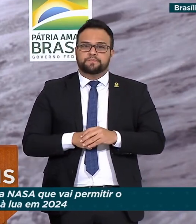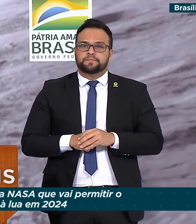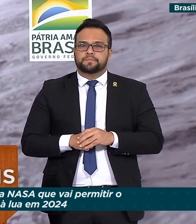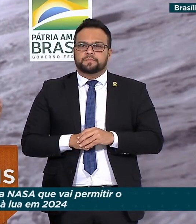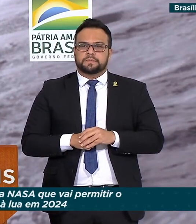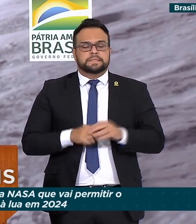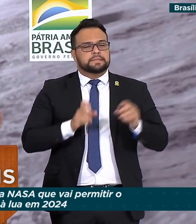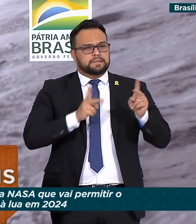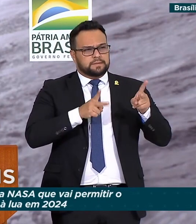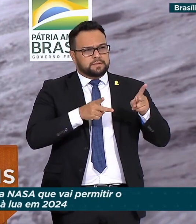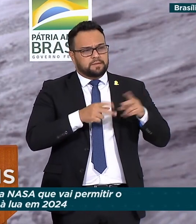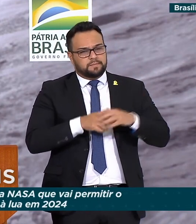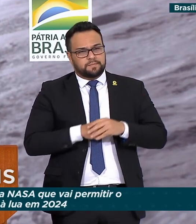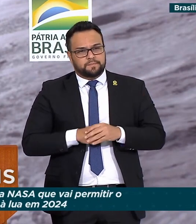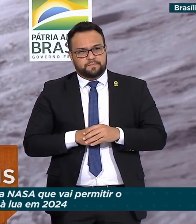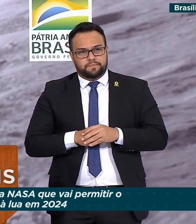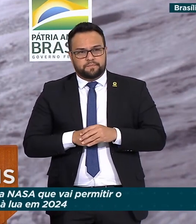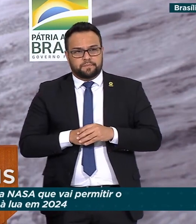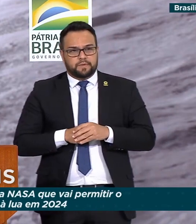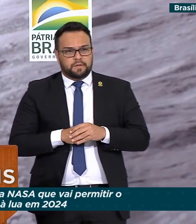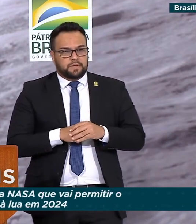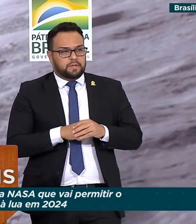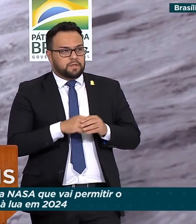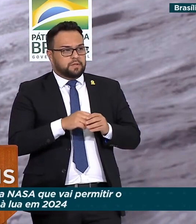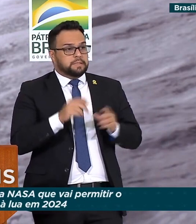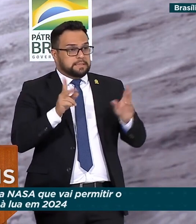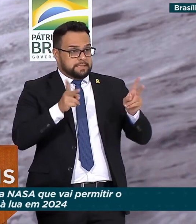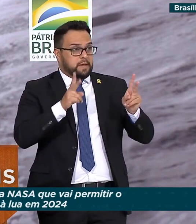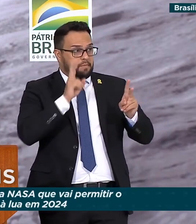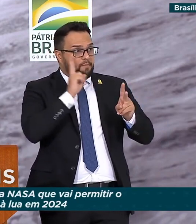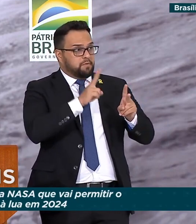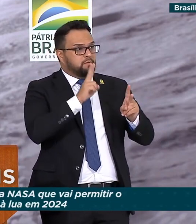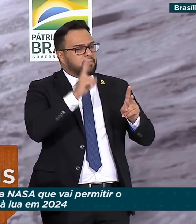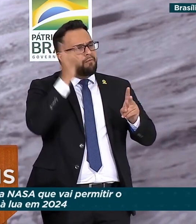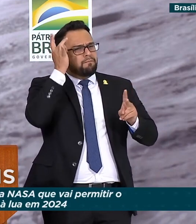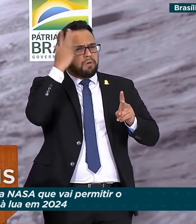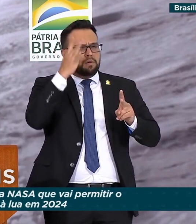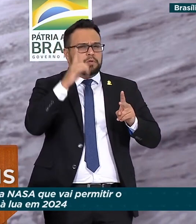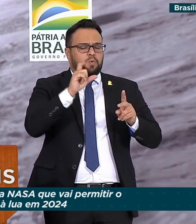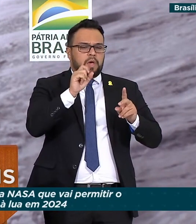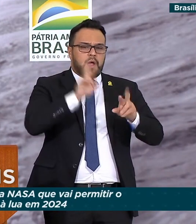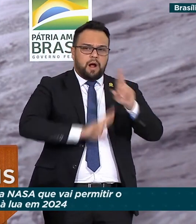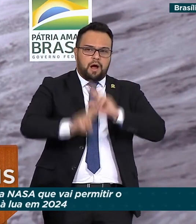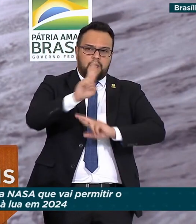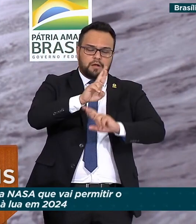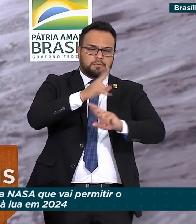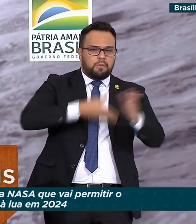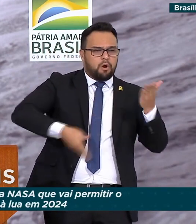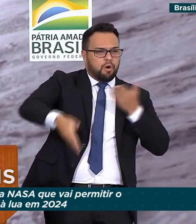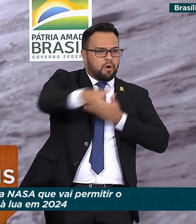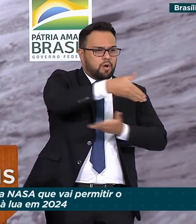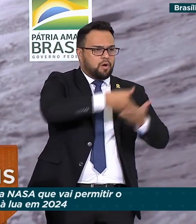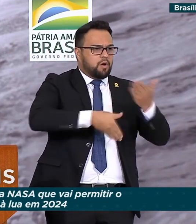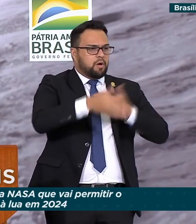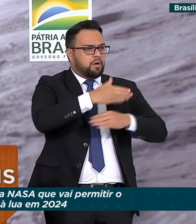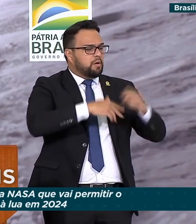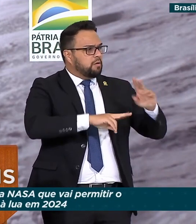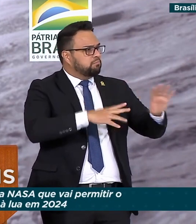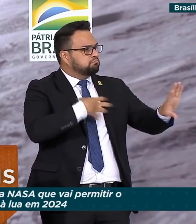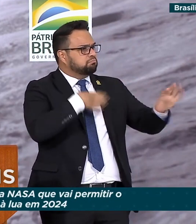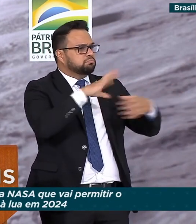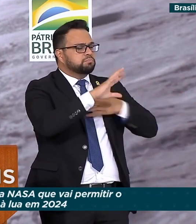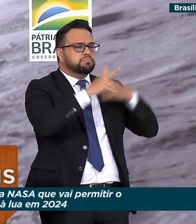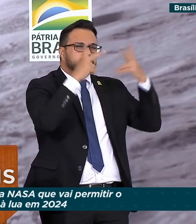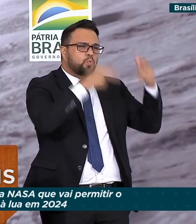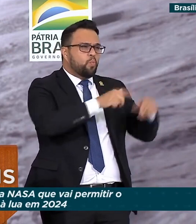Nós sempre vimos, pela facilidade que o tem de interação aqui, de como sempre vimos o senhor como um de nós, one of